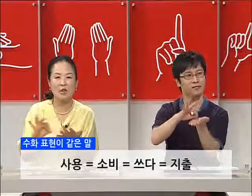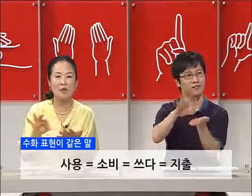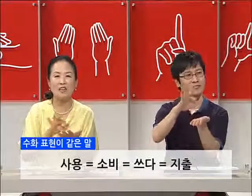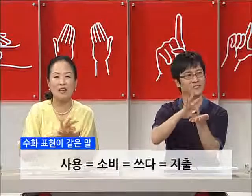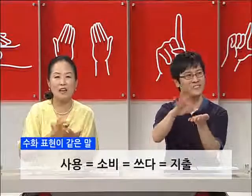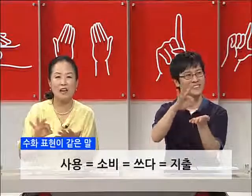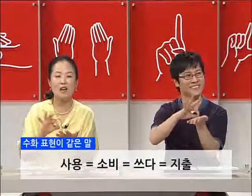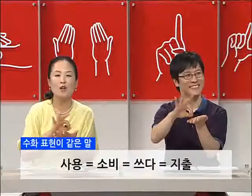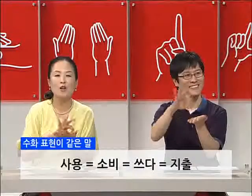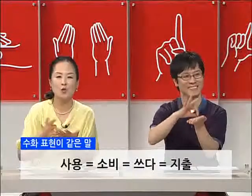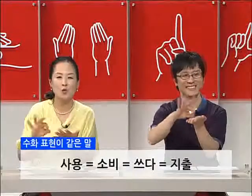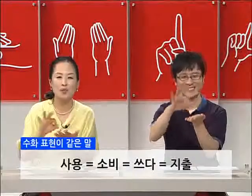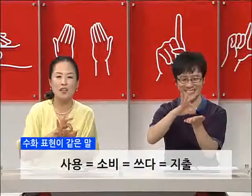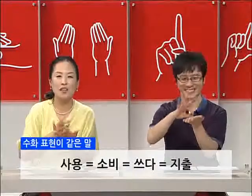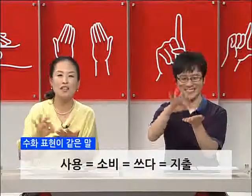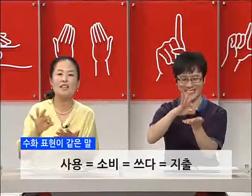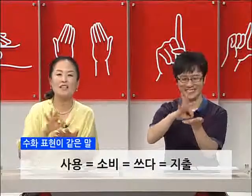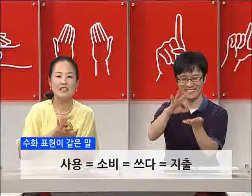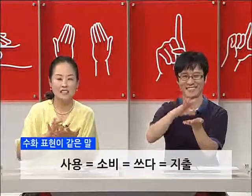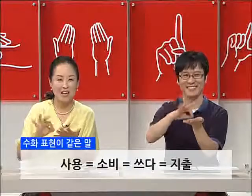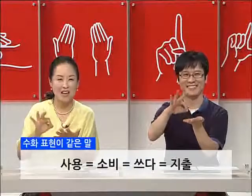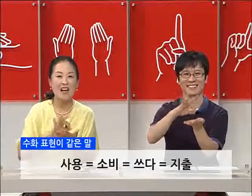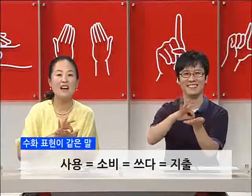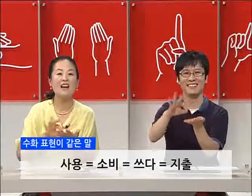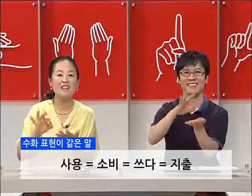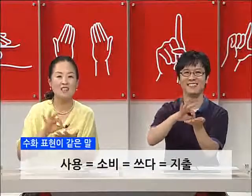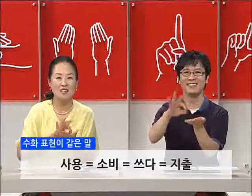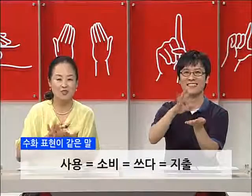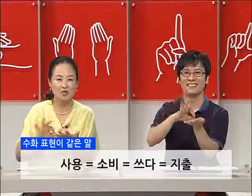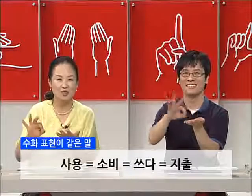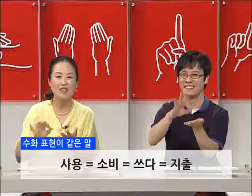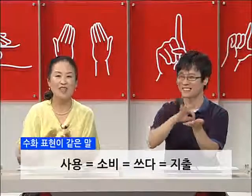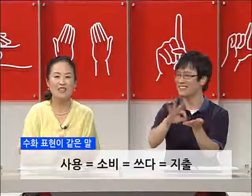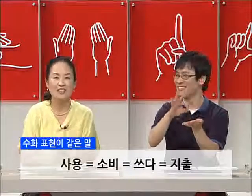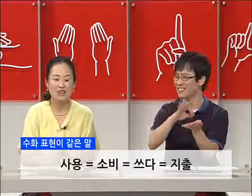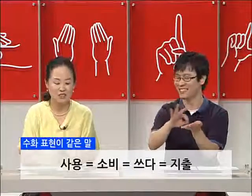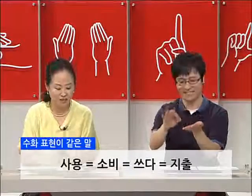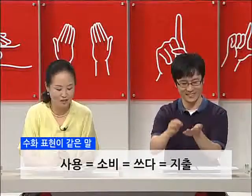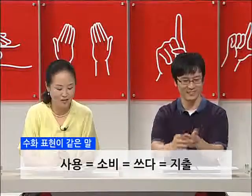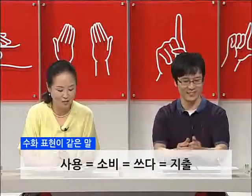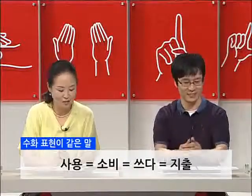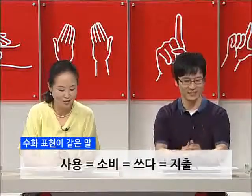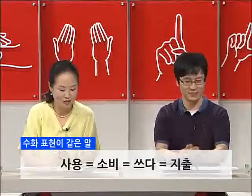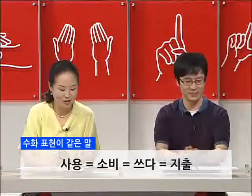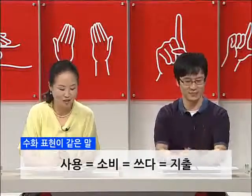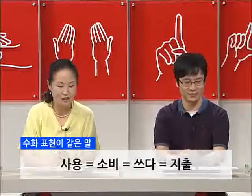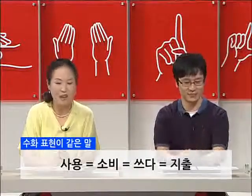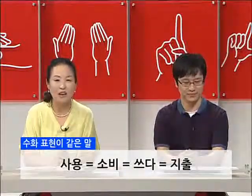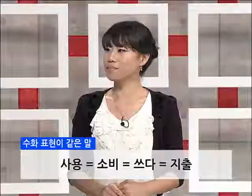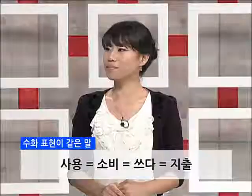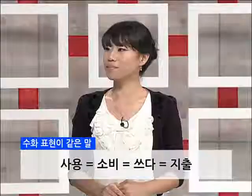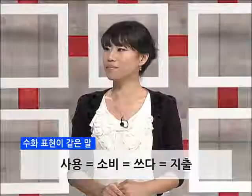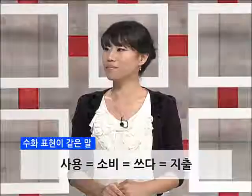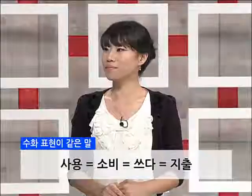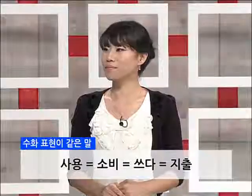사용하다, 소비, 쓰다, 지출. 같은 수화가 되겠습니다. 네,